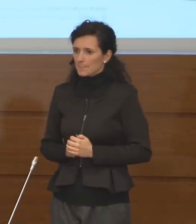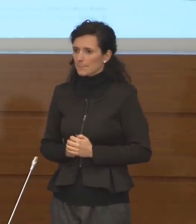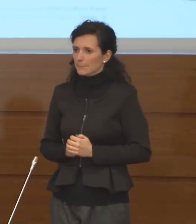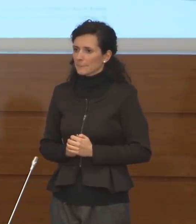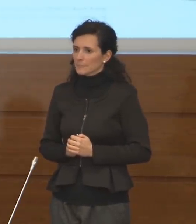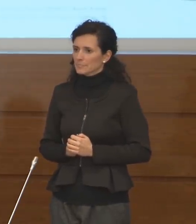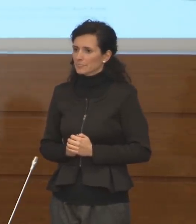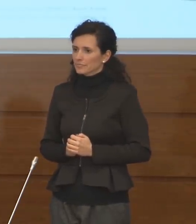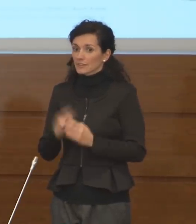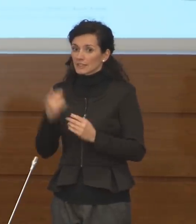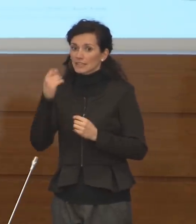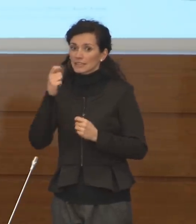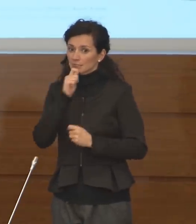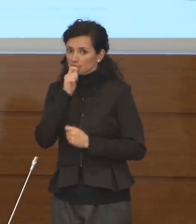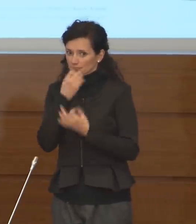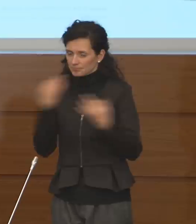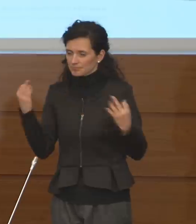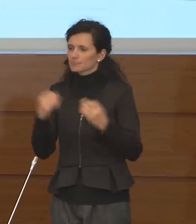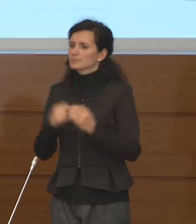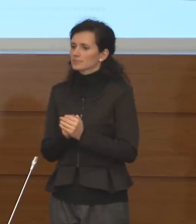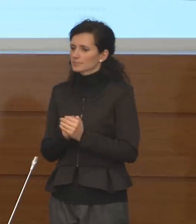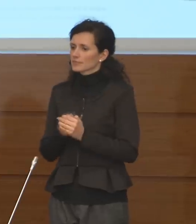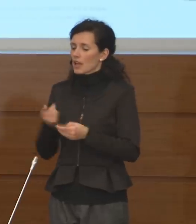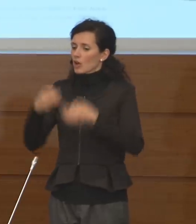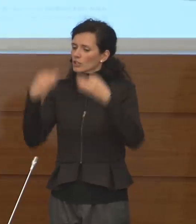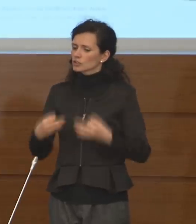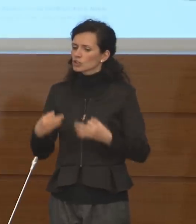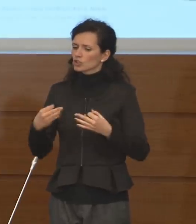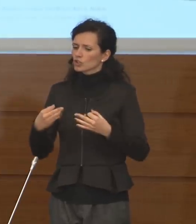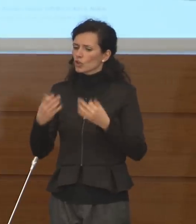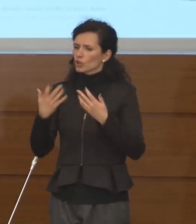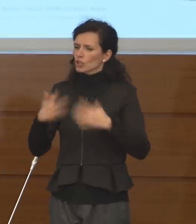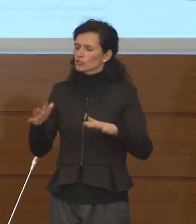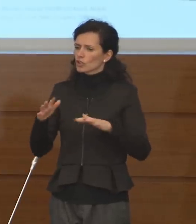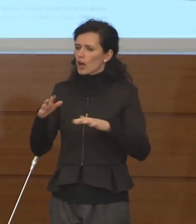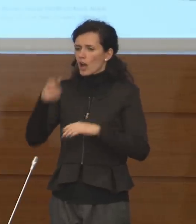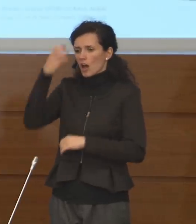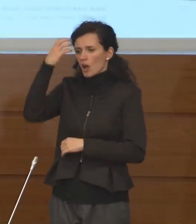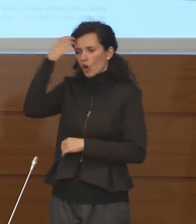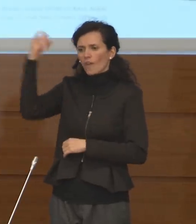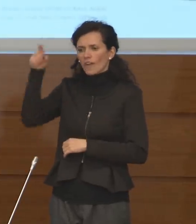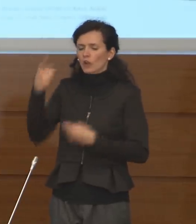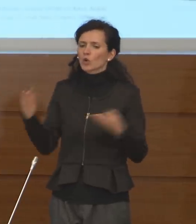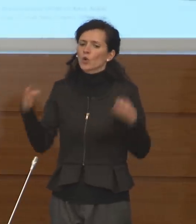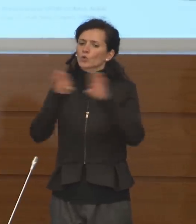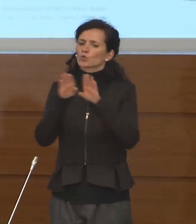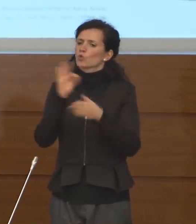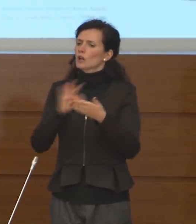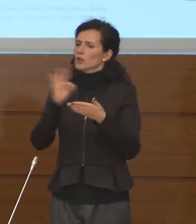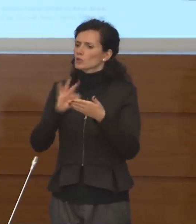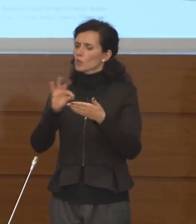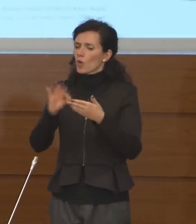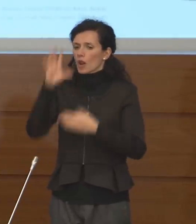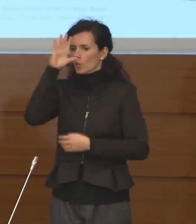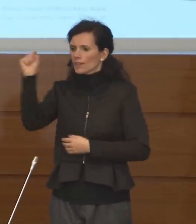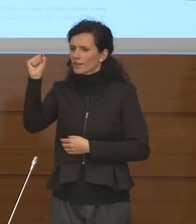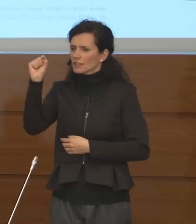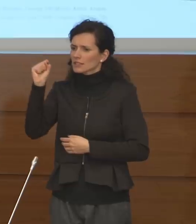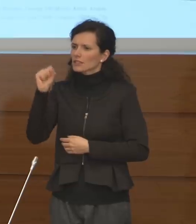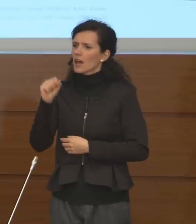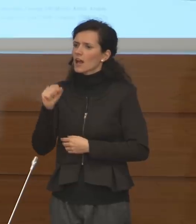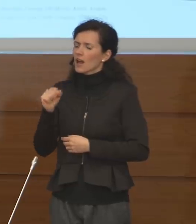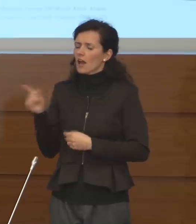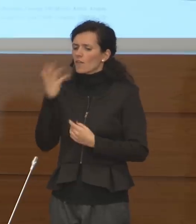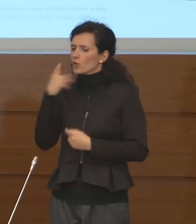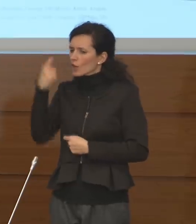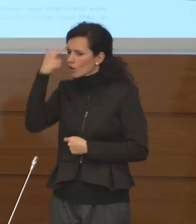Mi sentite? Rispetto alla decisione che sembra aver preso ormai il governo sulla chiusura delle scuole e delle università lei, vogliamo sapere